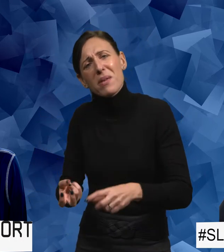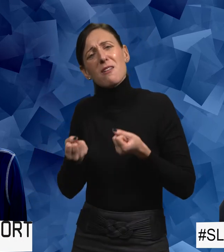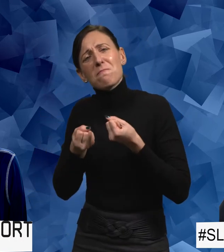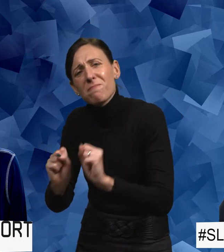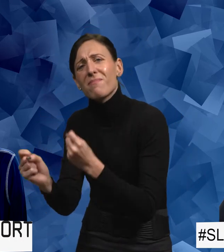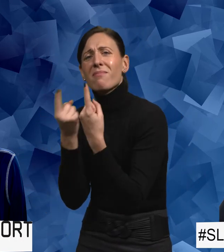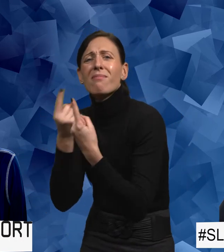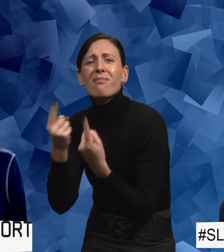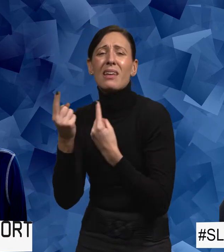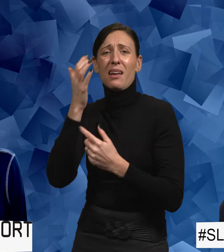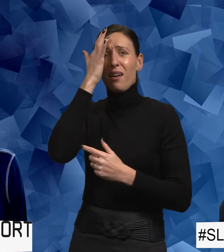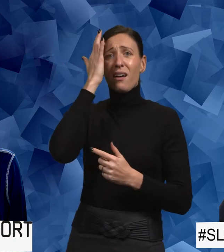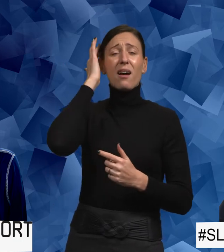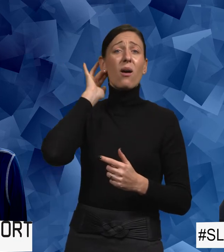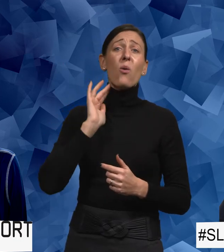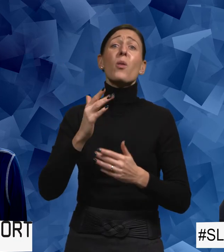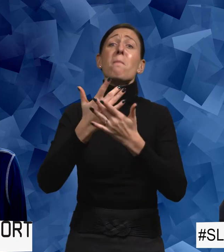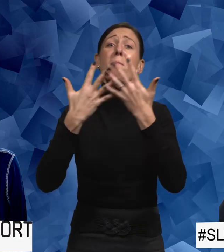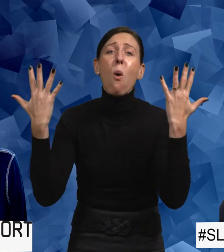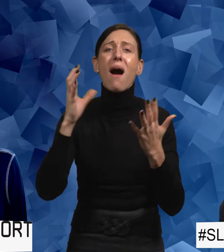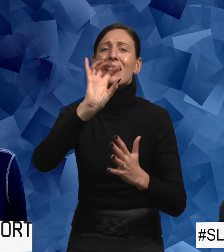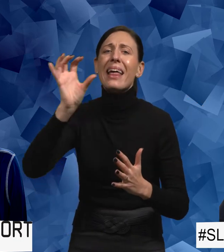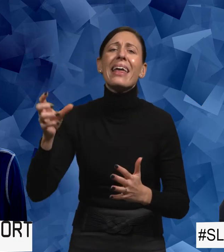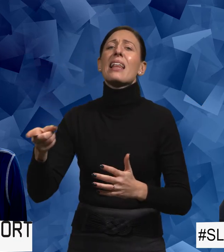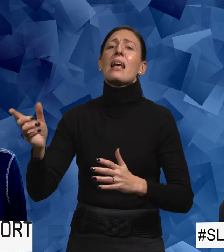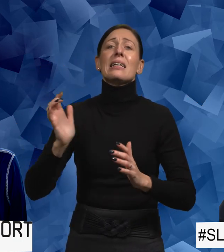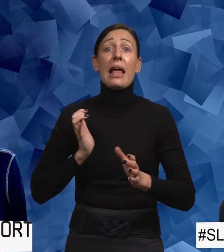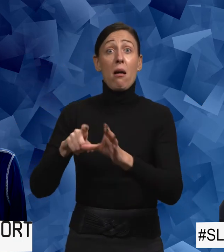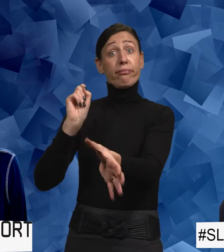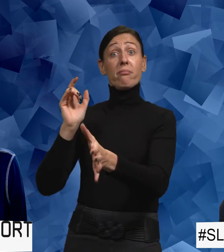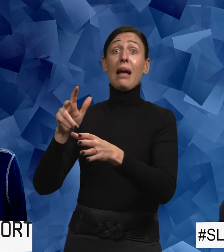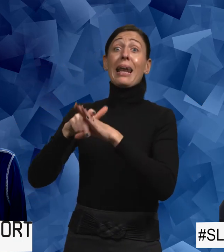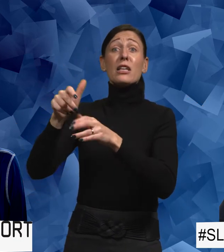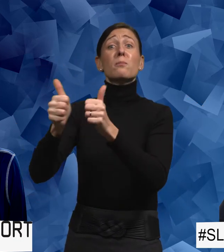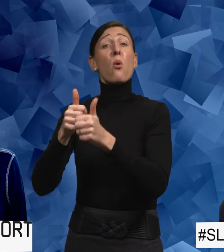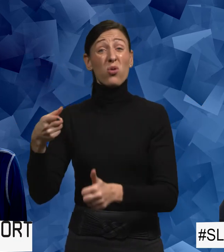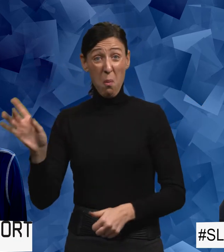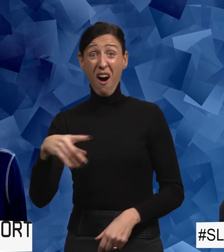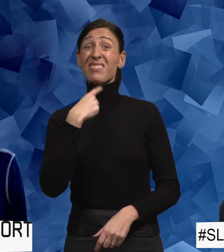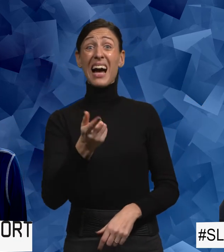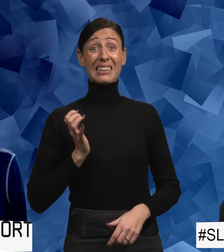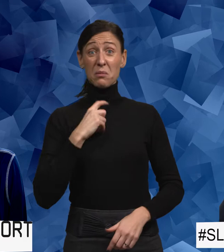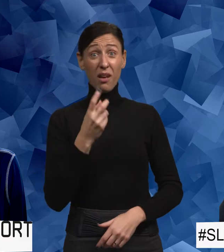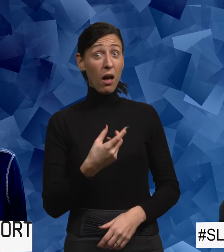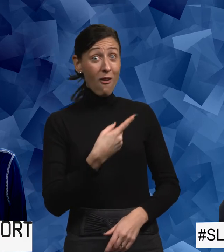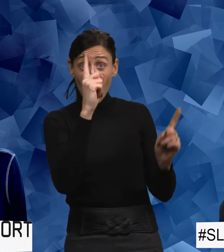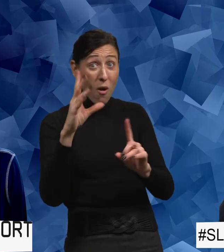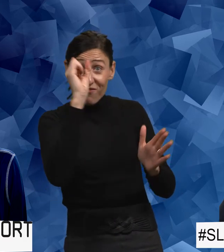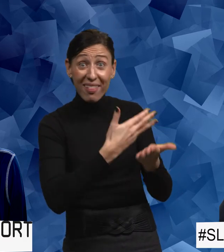är oftast tecken på. Och många tjejer, typ inom ridsporten, vet du om de har sagt det? Jag fattar inte att inte folk fattade. Jag gick ifrån